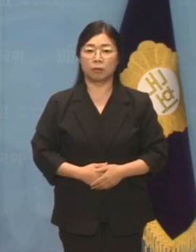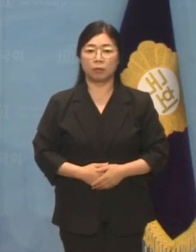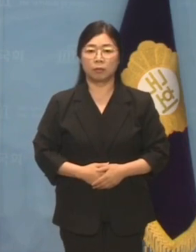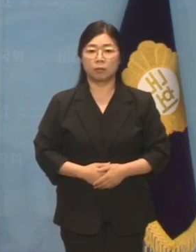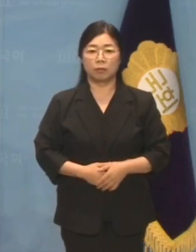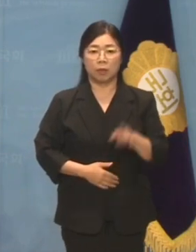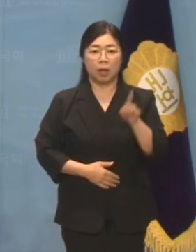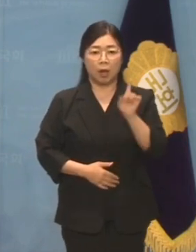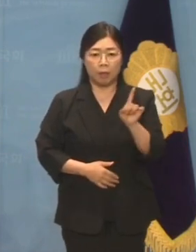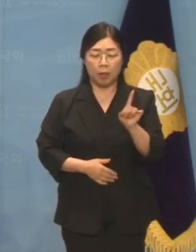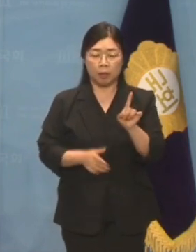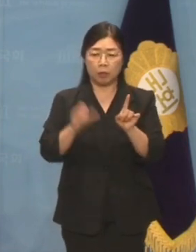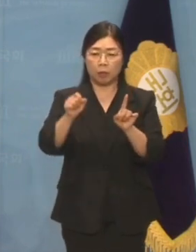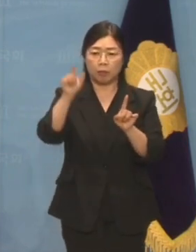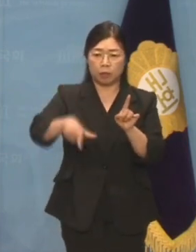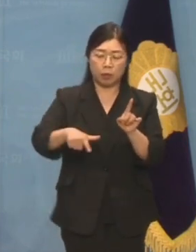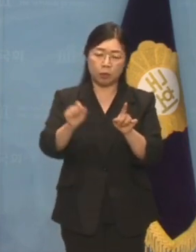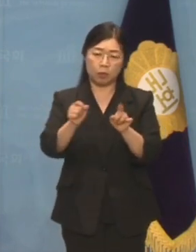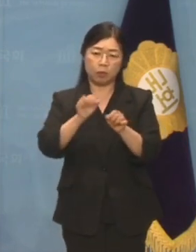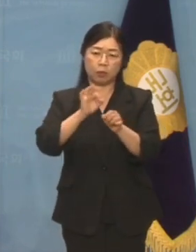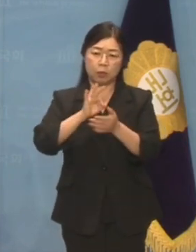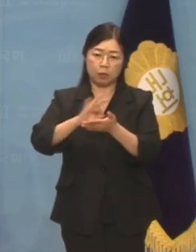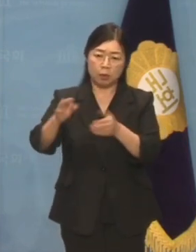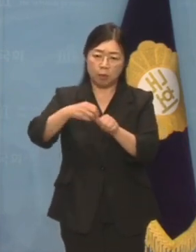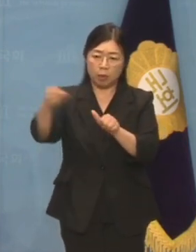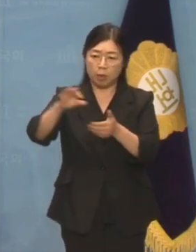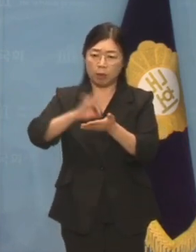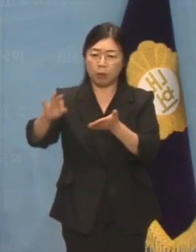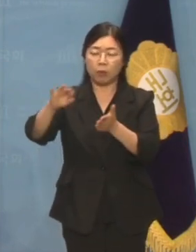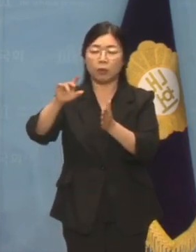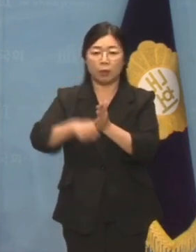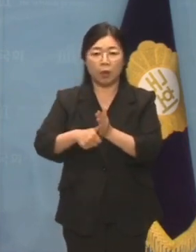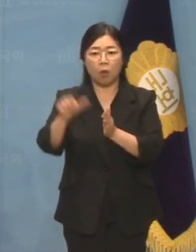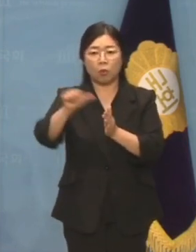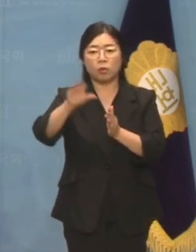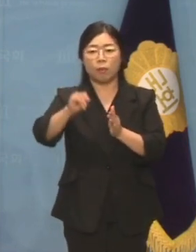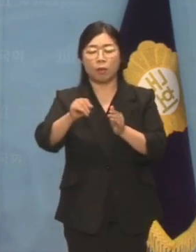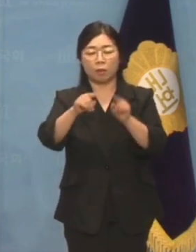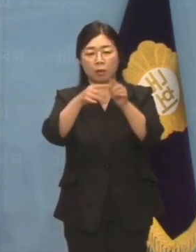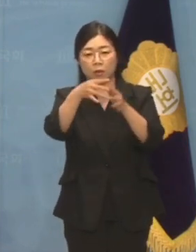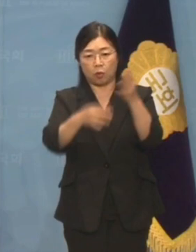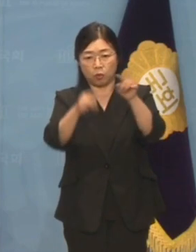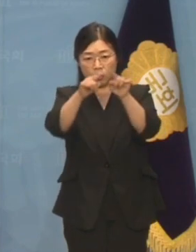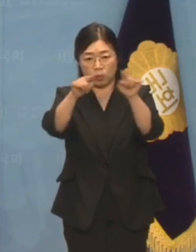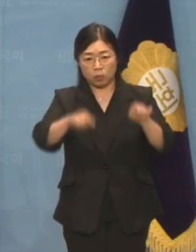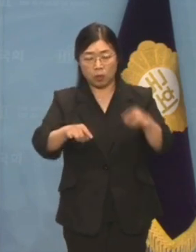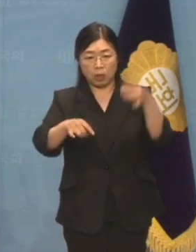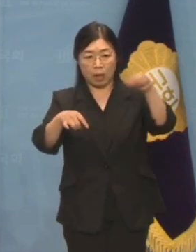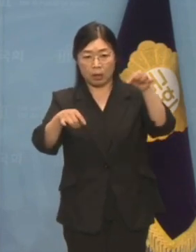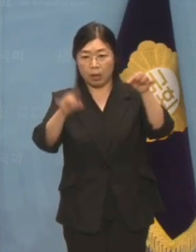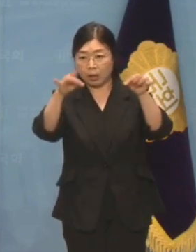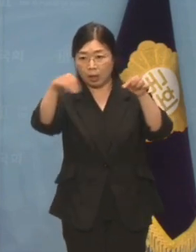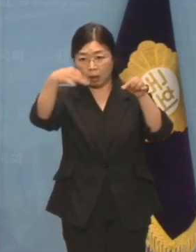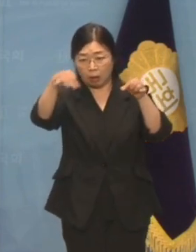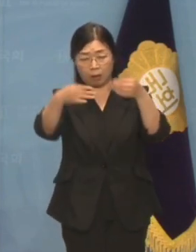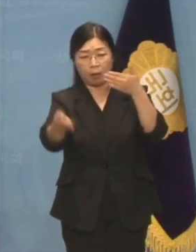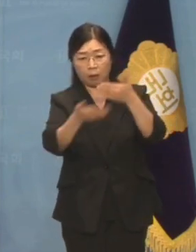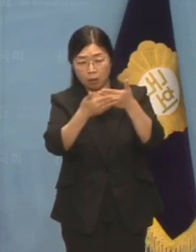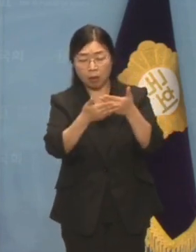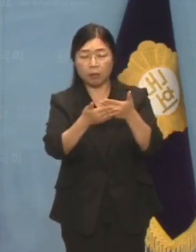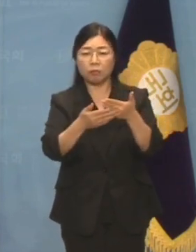5천만 원씩 집행하면서 증빙서류가 달랑 영수증 한 장인 것을 누가 납득할 수 있겠습니까?